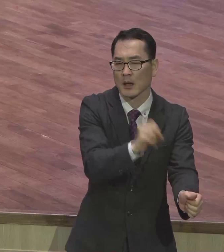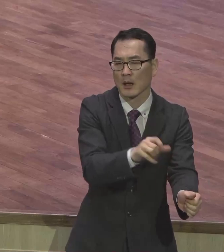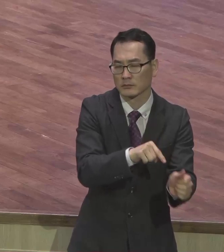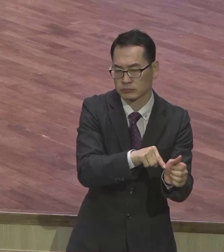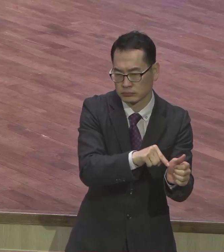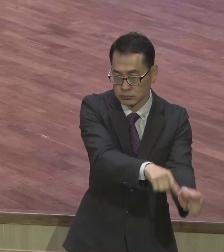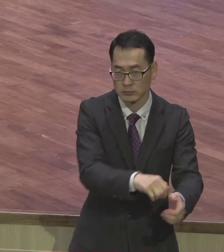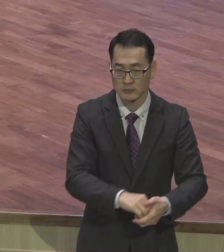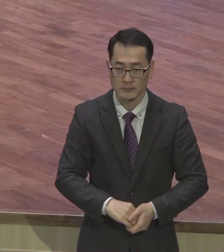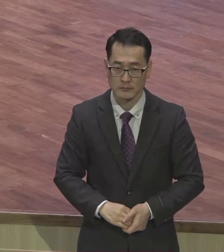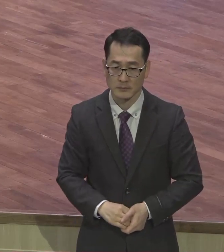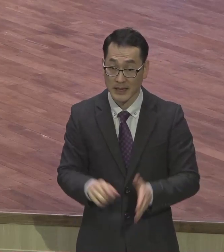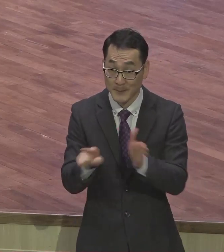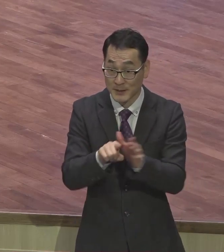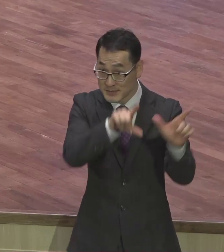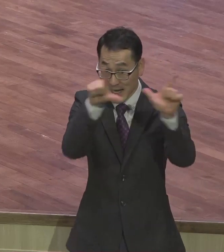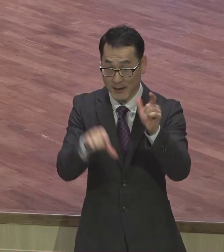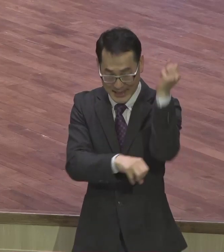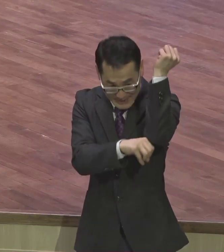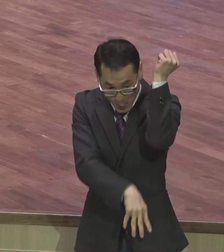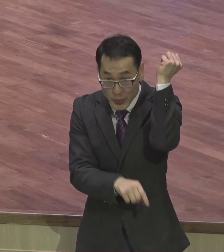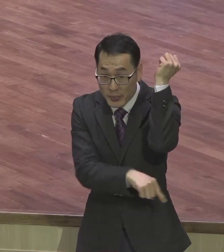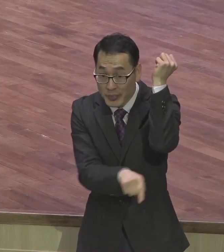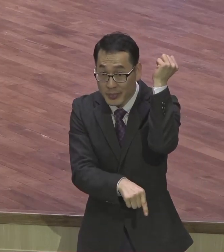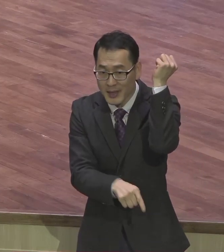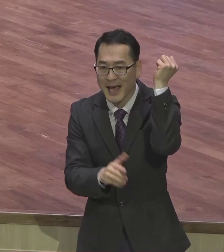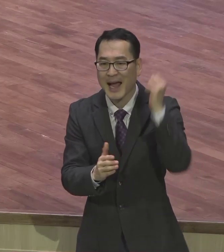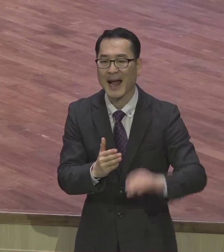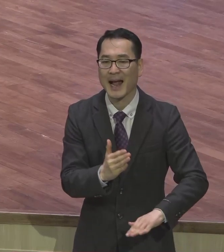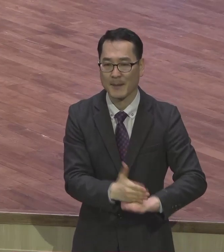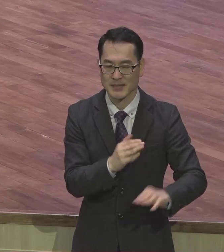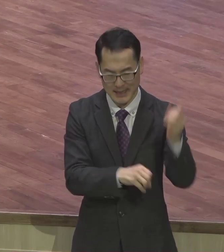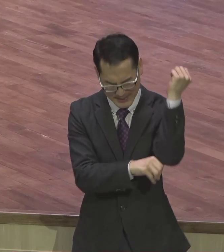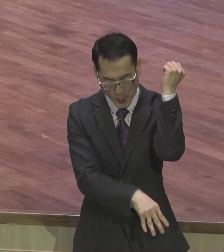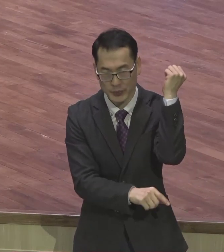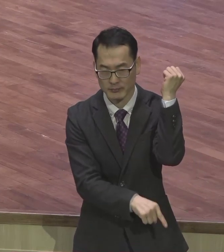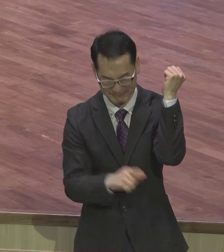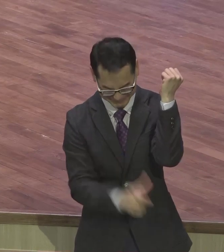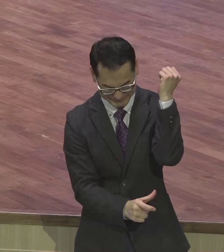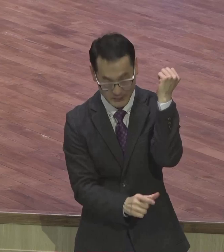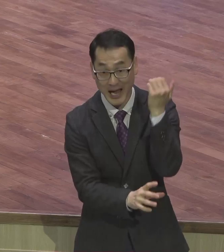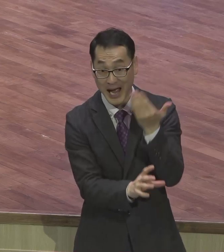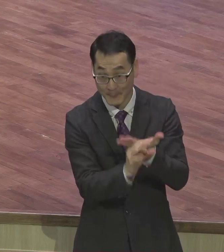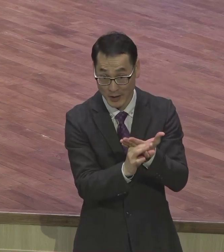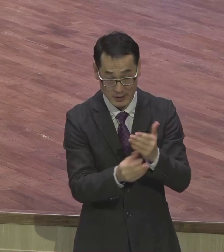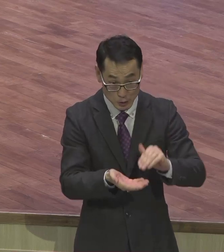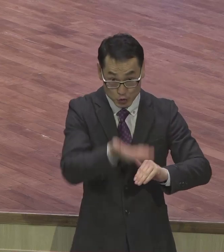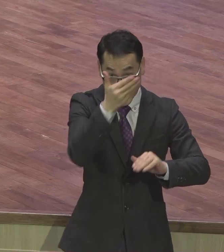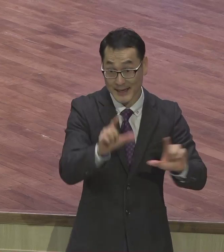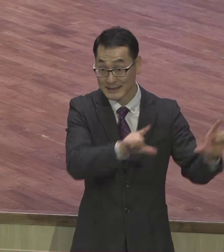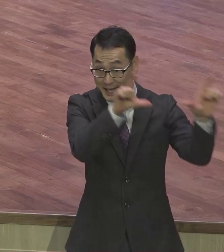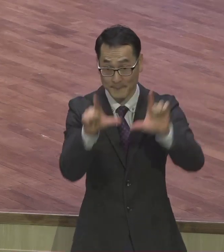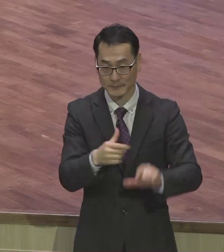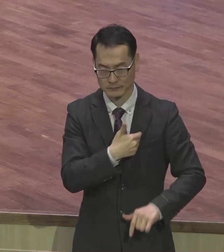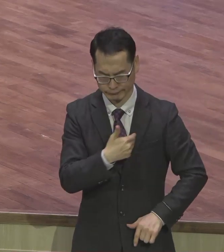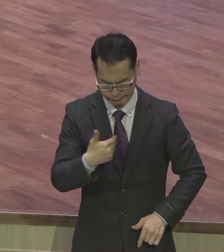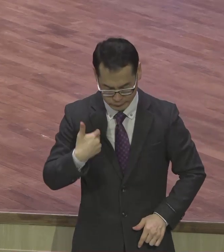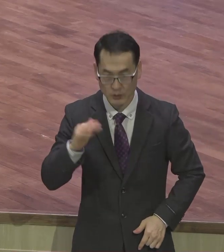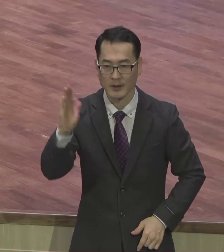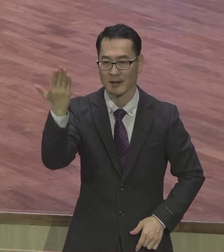모든 요소가 뭐여 감사가 선행될 때 그 삶이 풍성해진다. 영계 모든